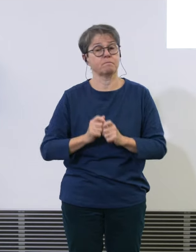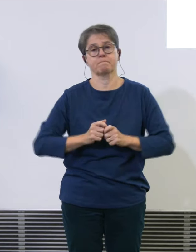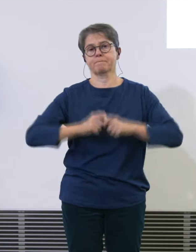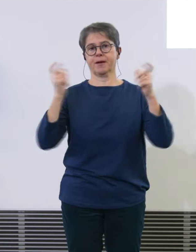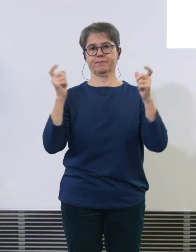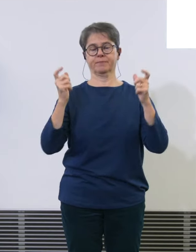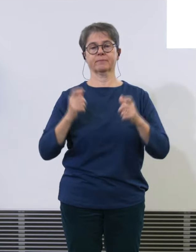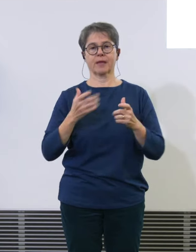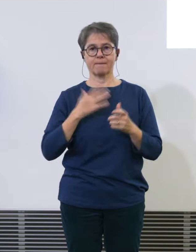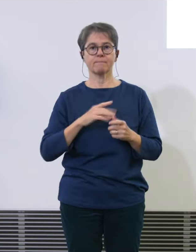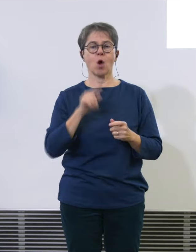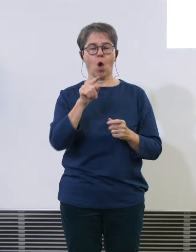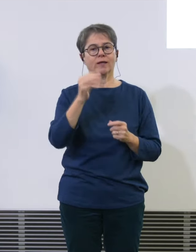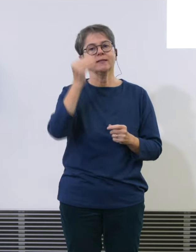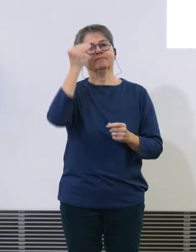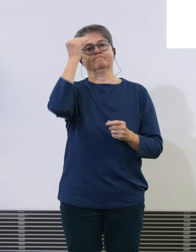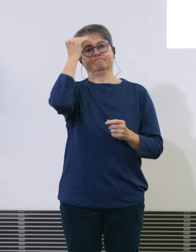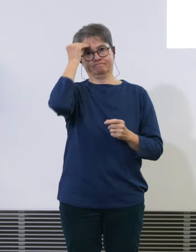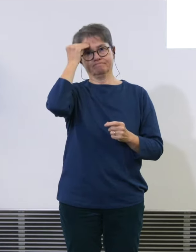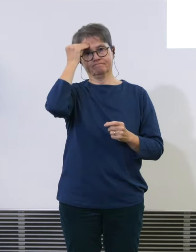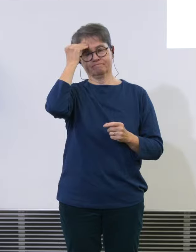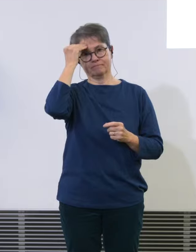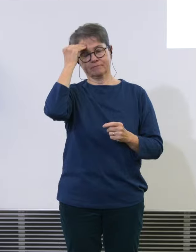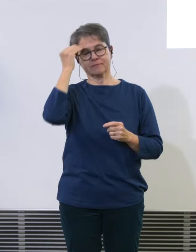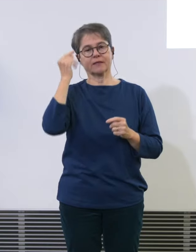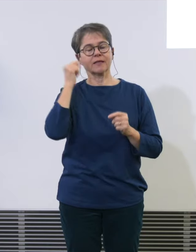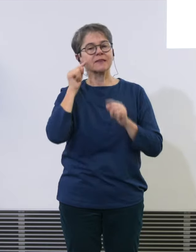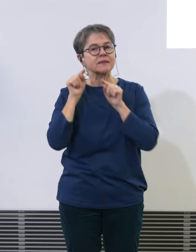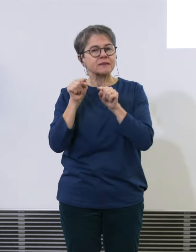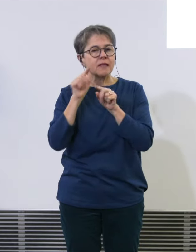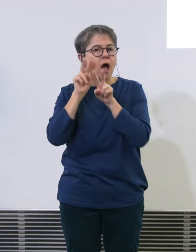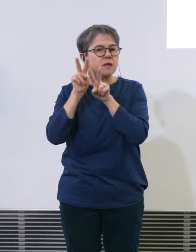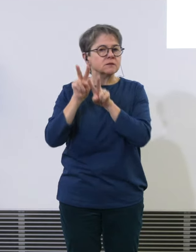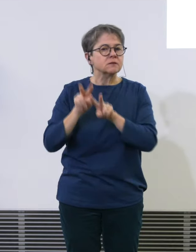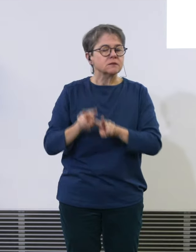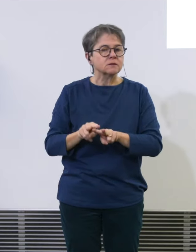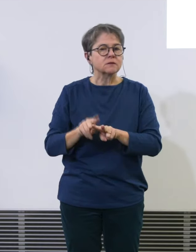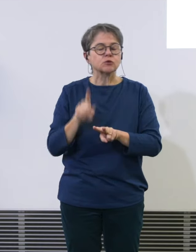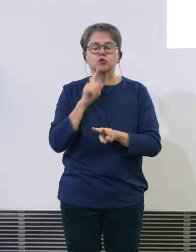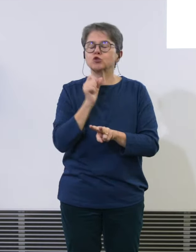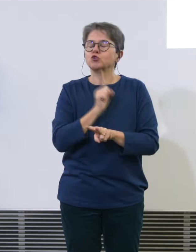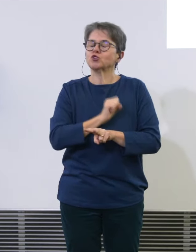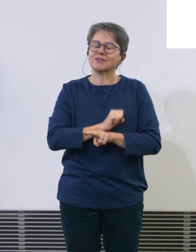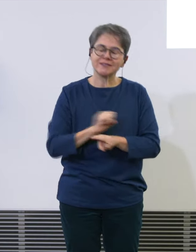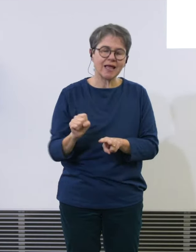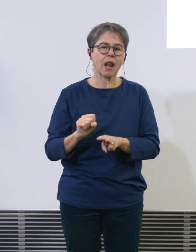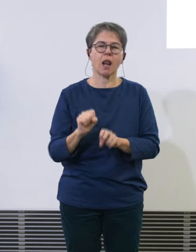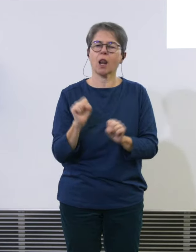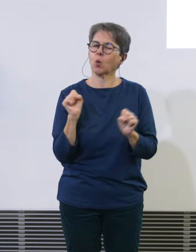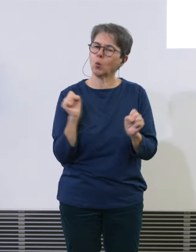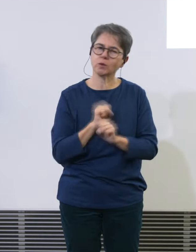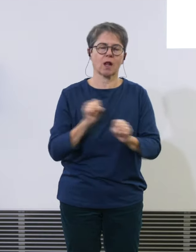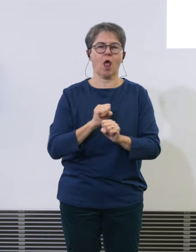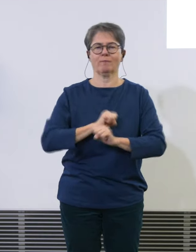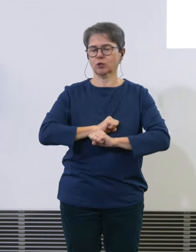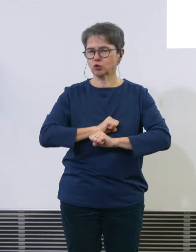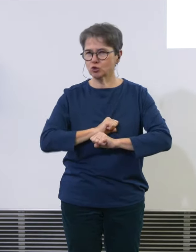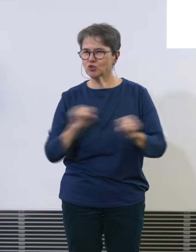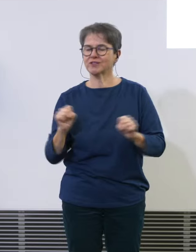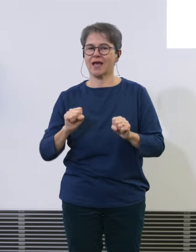dass Sie das bedenken, die unglaublichste, schnelle Ansteigen und von der Reisetätigkeit, wo